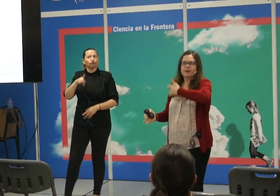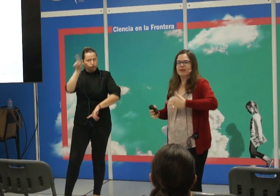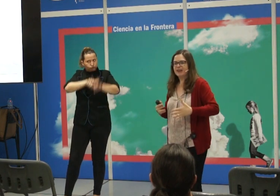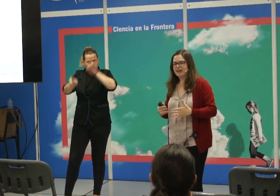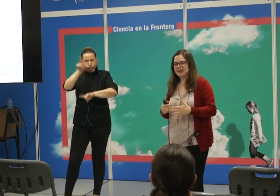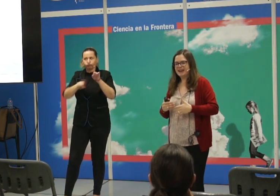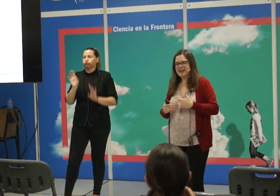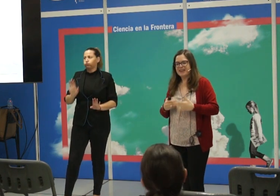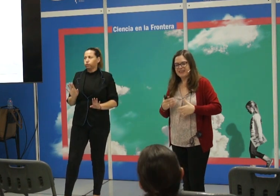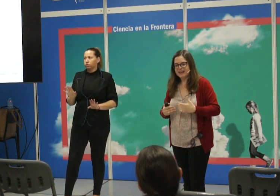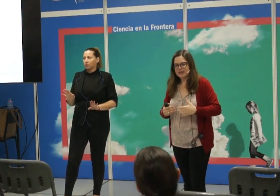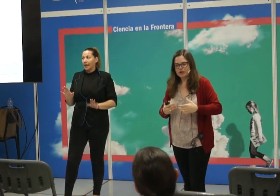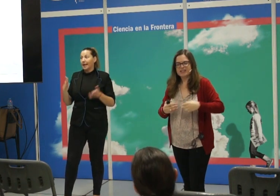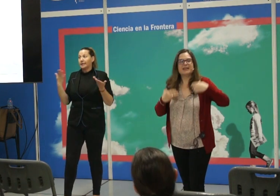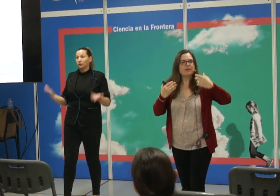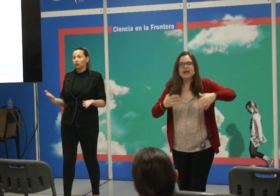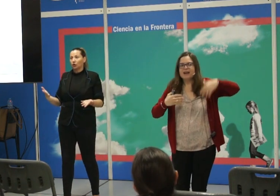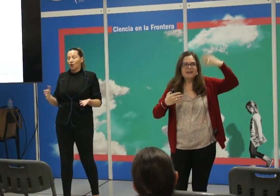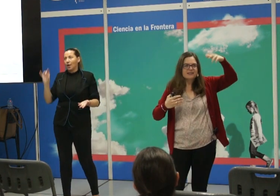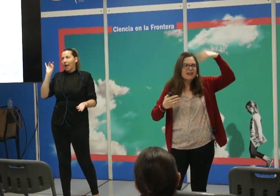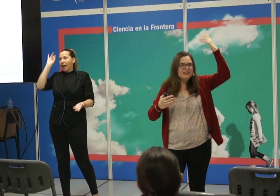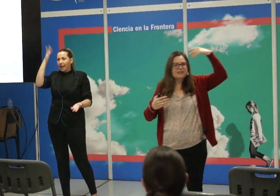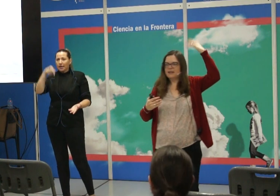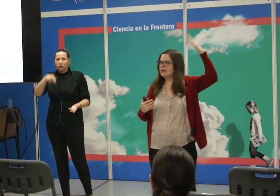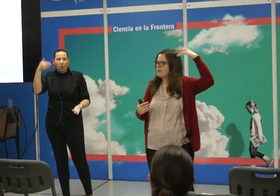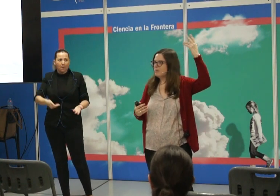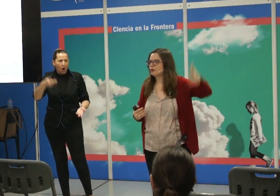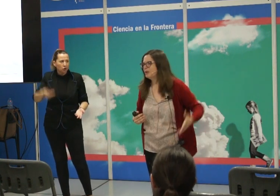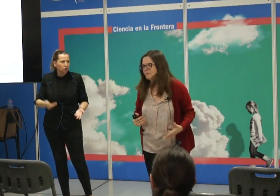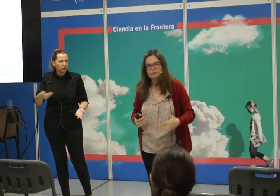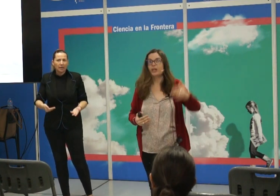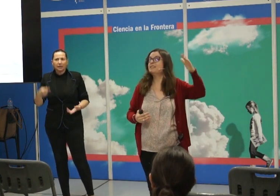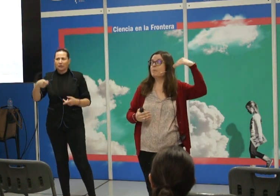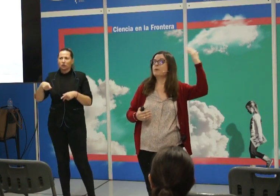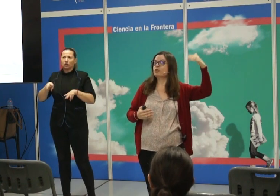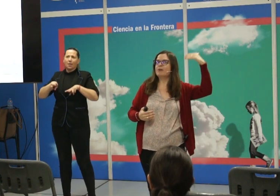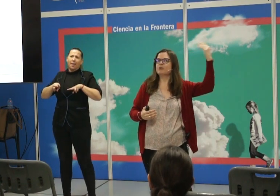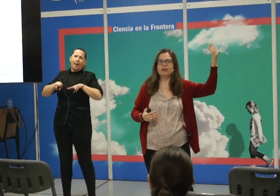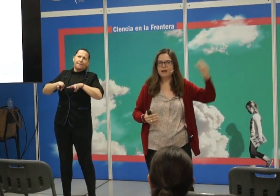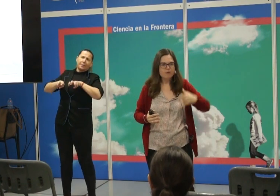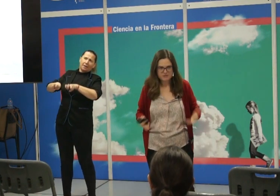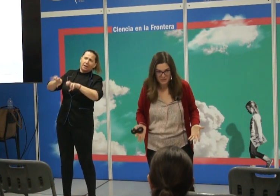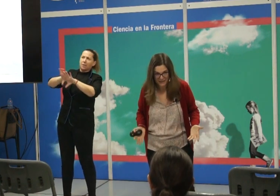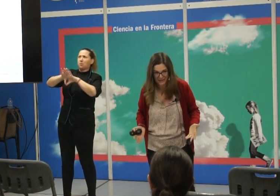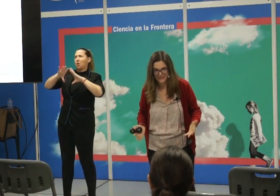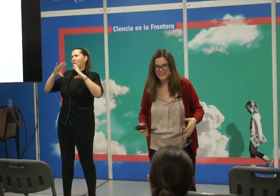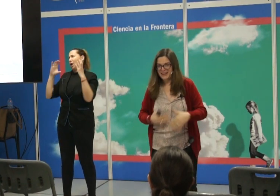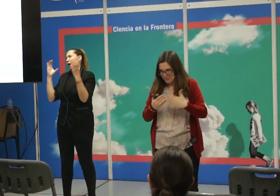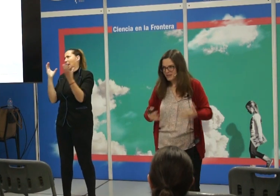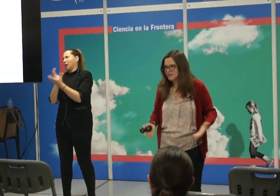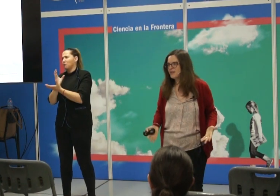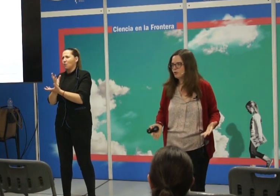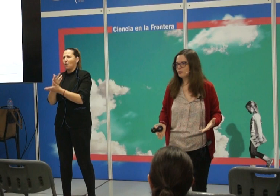cual, la idea de que eso es esencial y está ahí desde el principio de los tiempos, porque siempre hemos hablado esta lengua, es mentira.